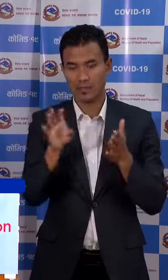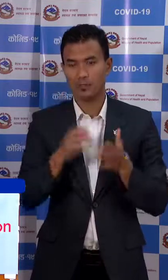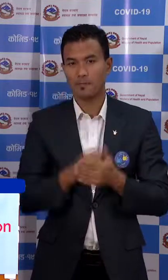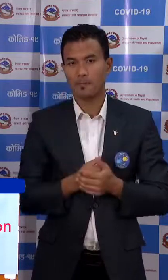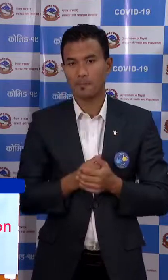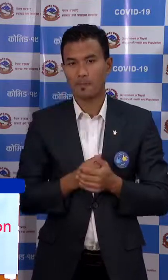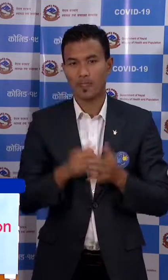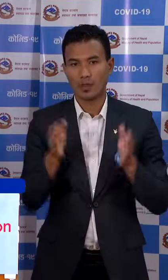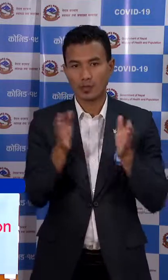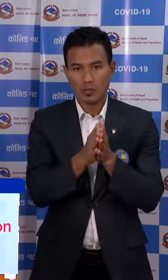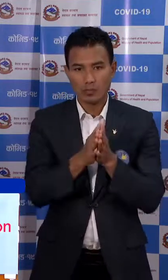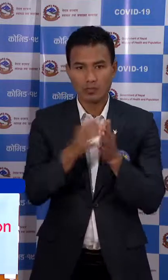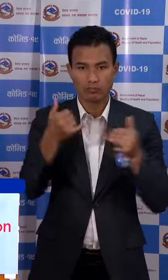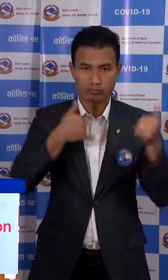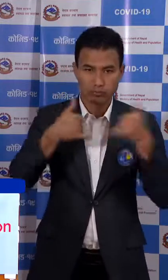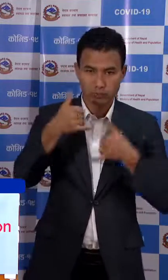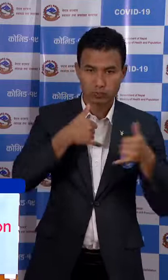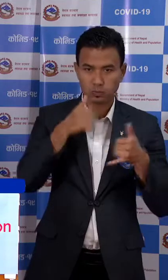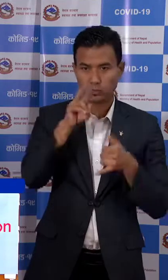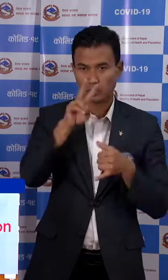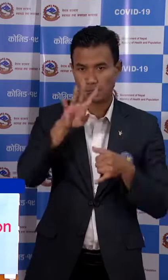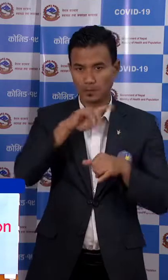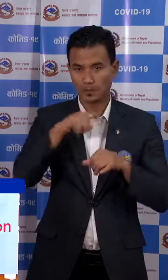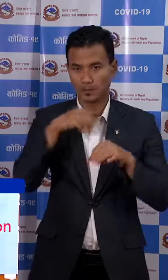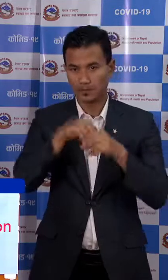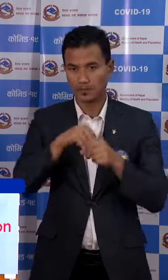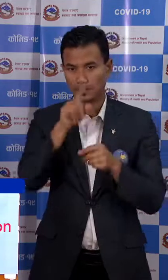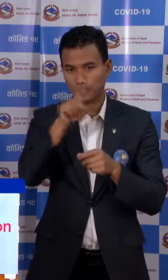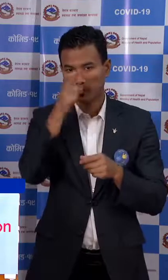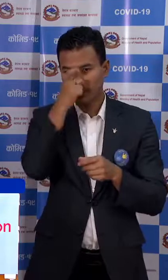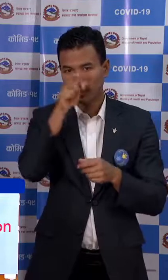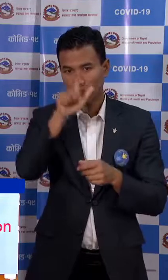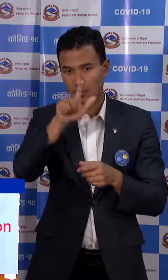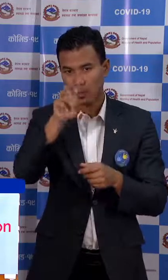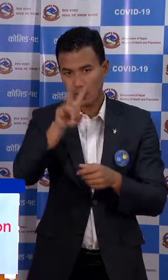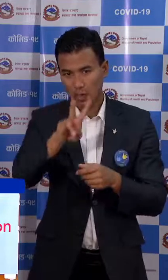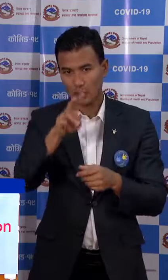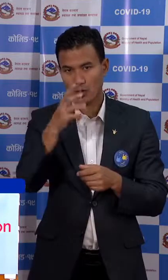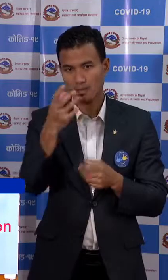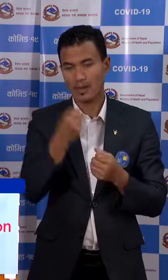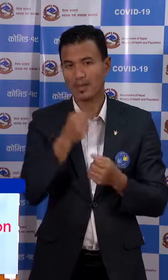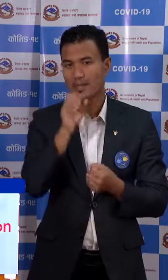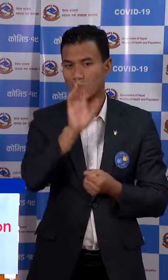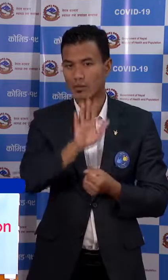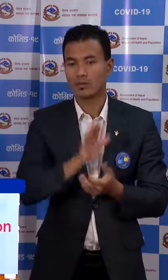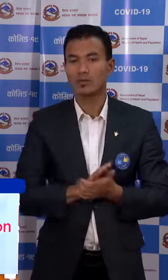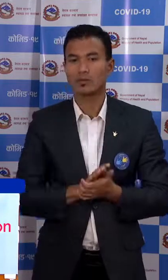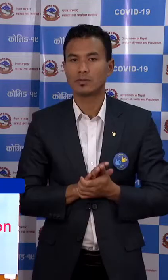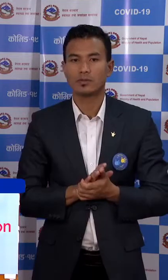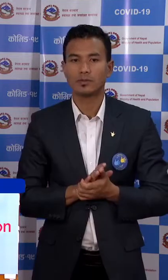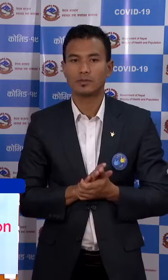जम्मा कॉल हरू 24 गंटा मा एगार से 72 ट्राप्त भाईको छा